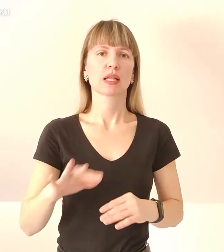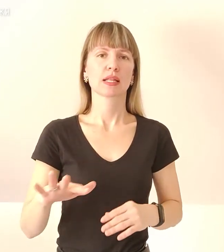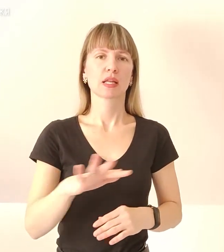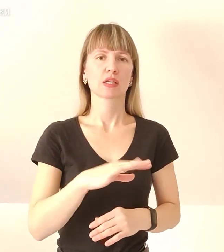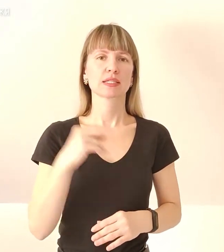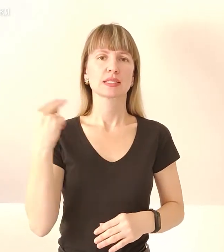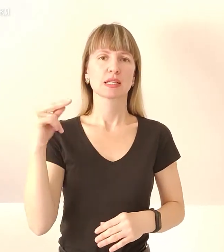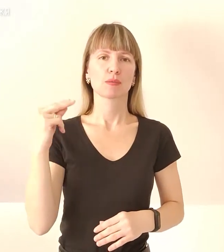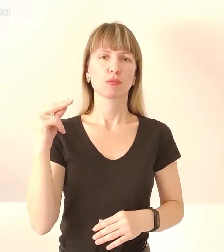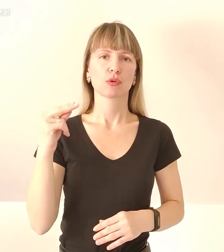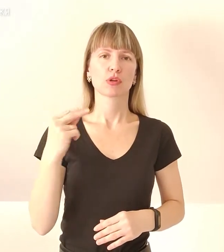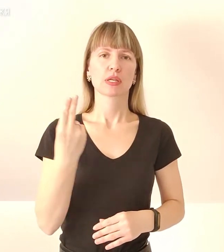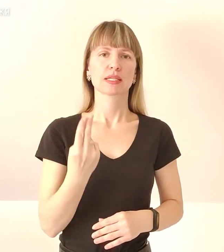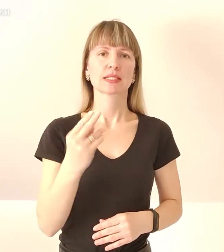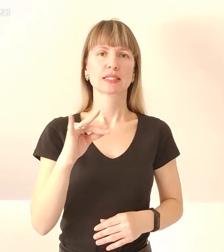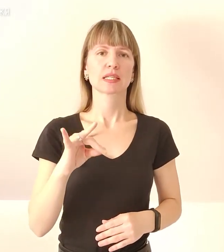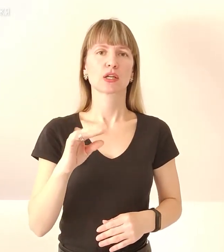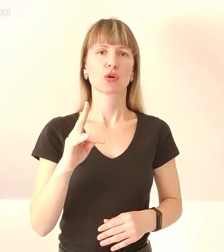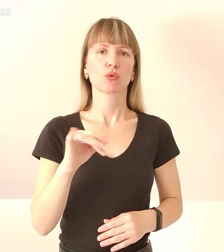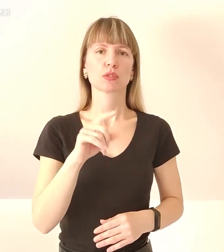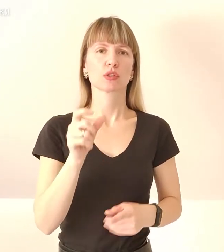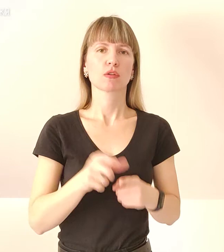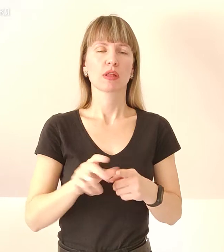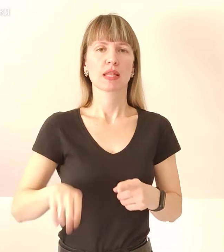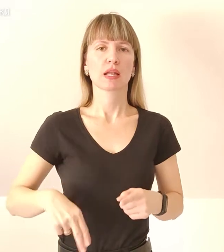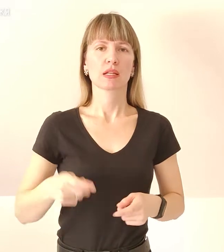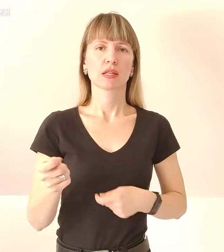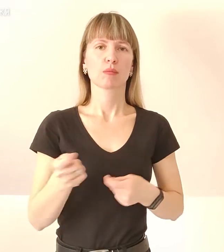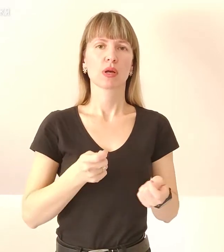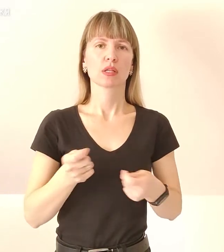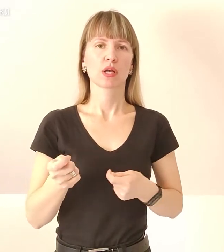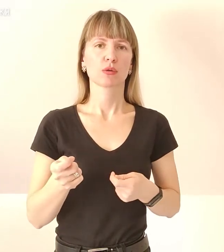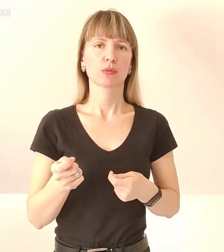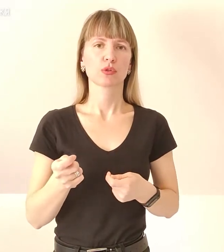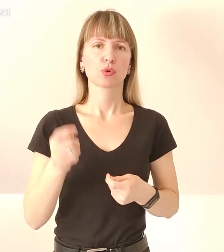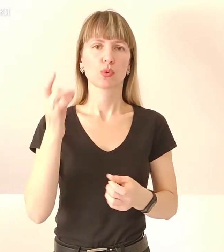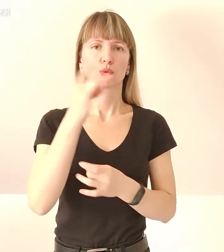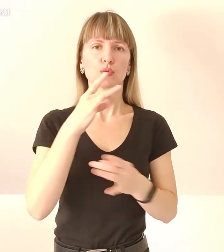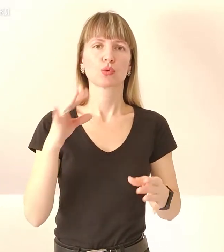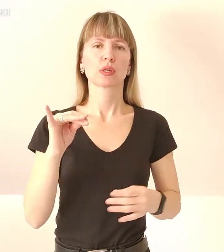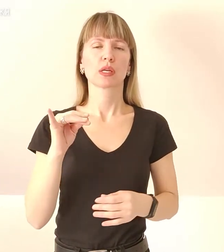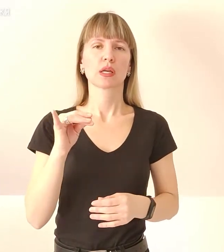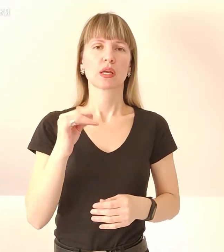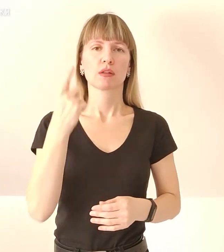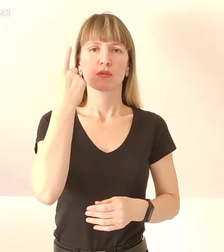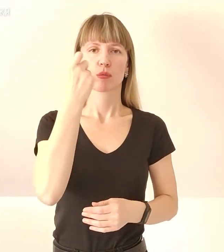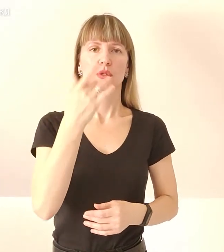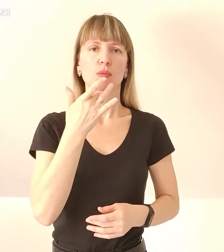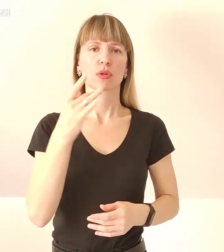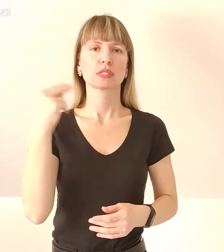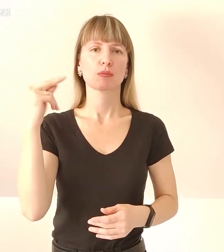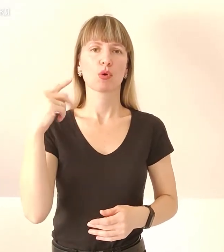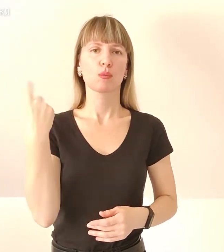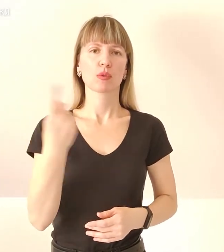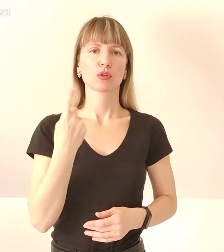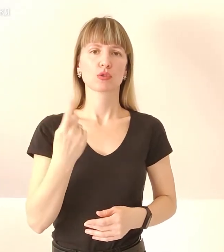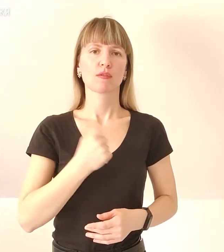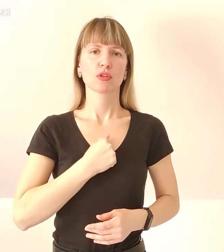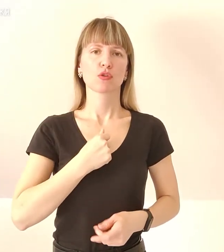Запорізького цирку. За словами директора Департаменту культури та інформаційної політики Запорізької обласної військової адміністрації